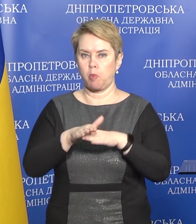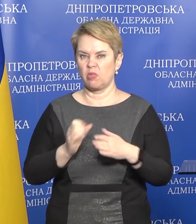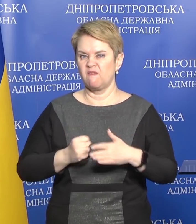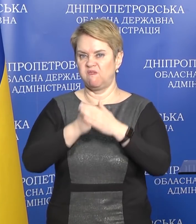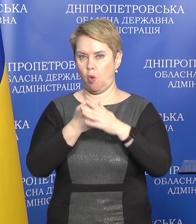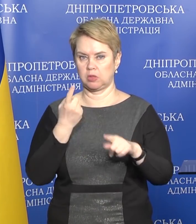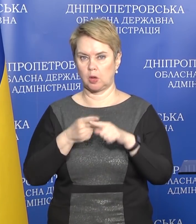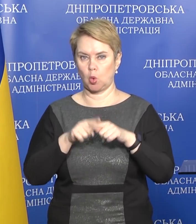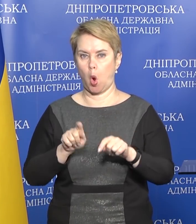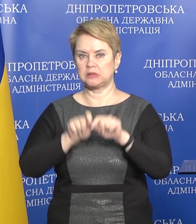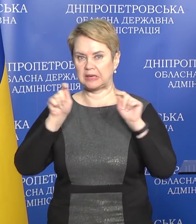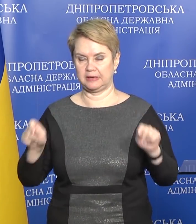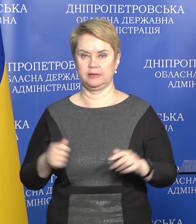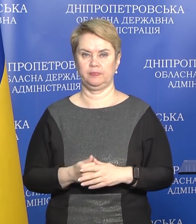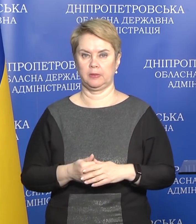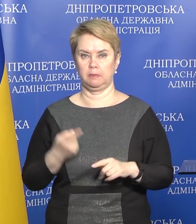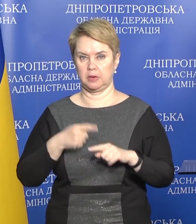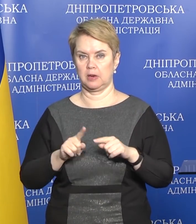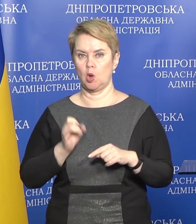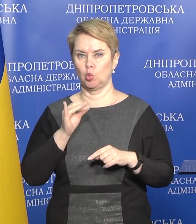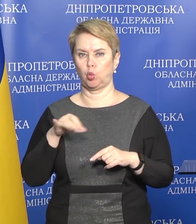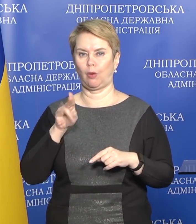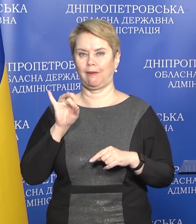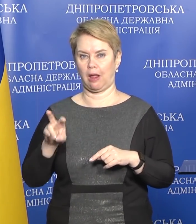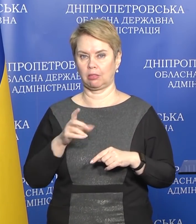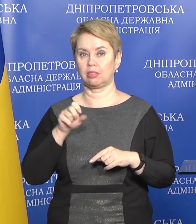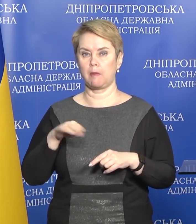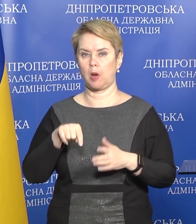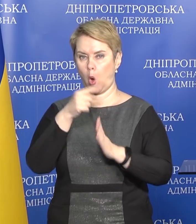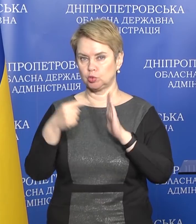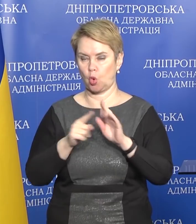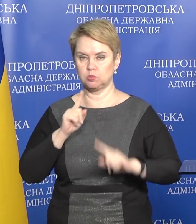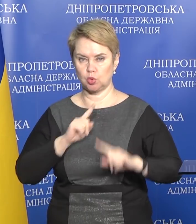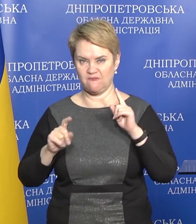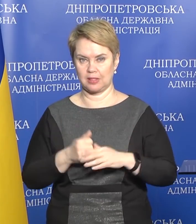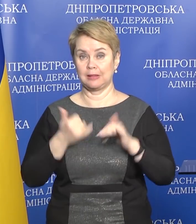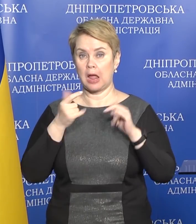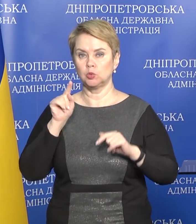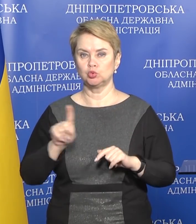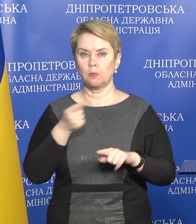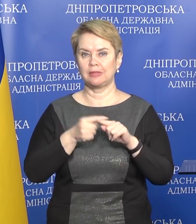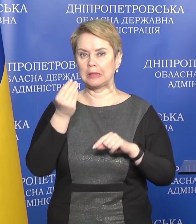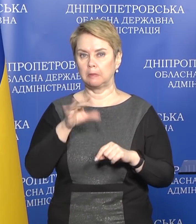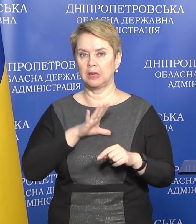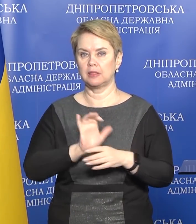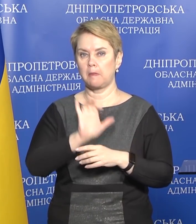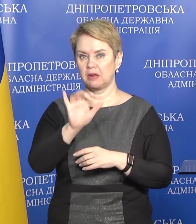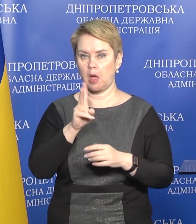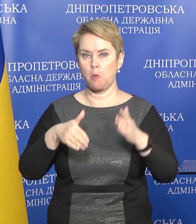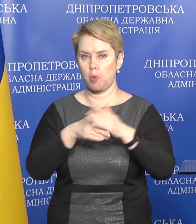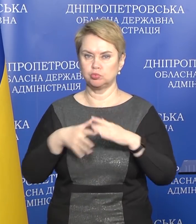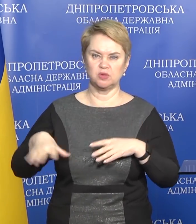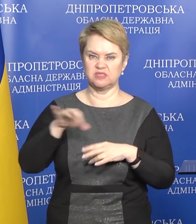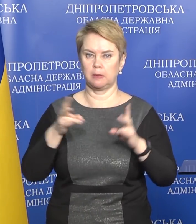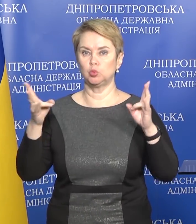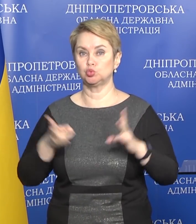фонд, который открыт при ТАПС-Юкрейн, при Городском совете, для того, чтобы эти деньги были направлены на помощь